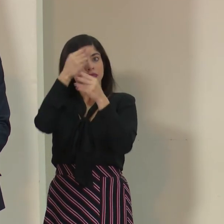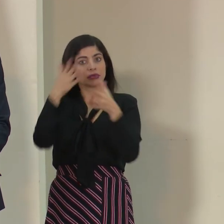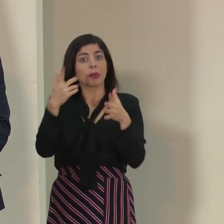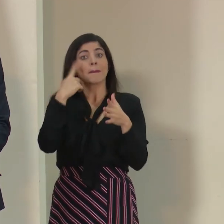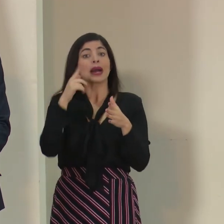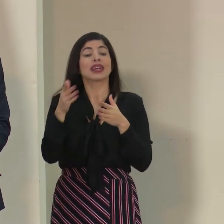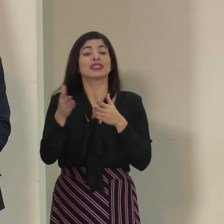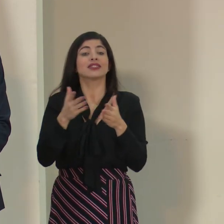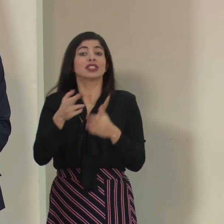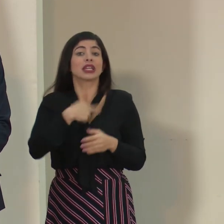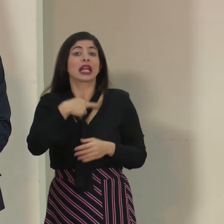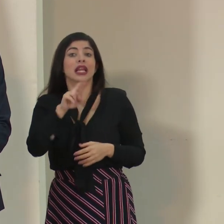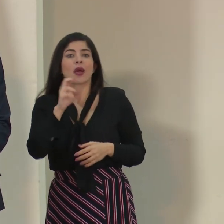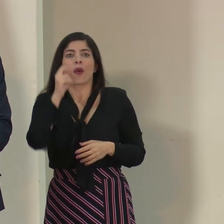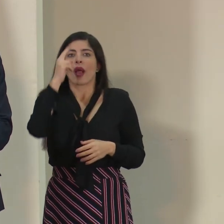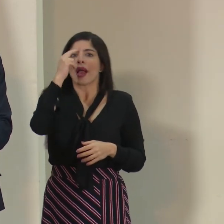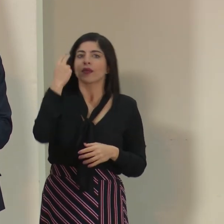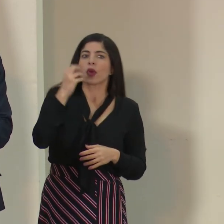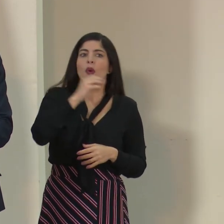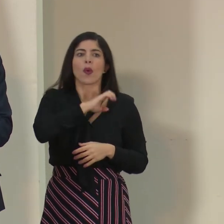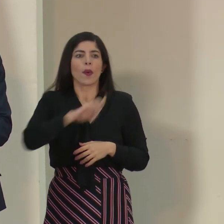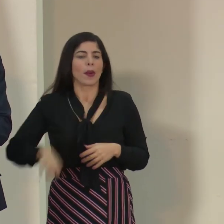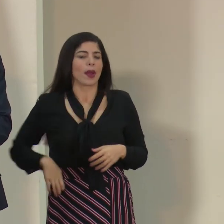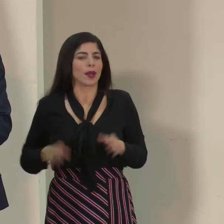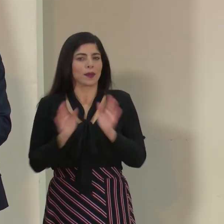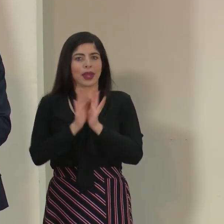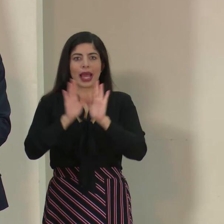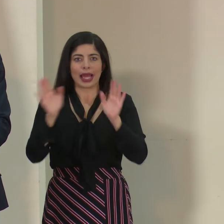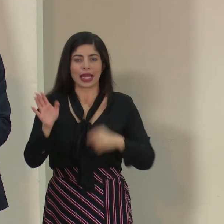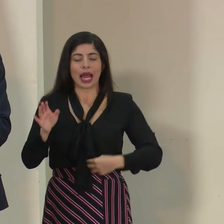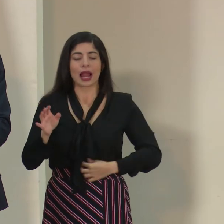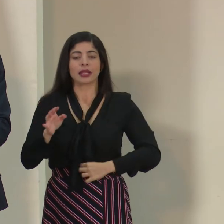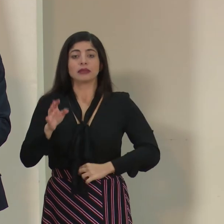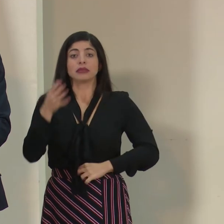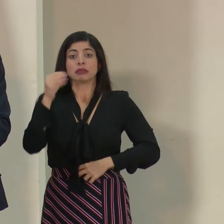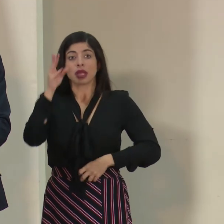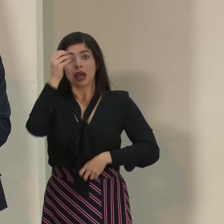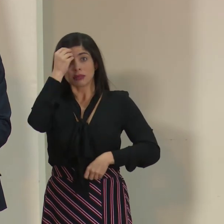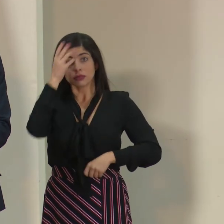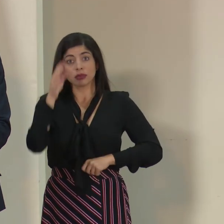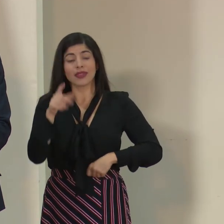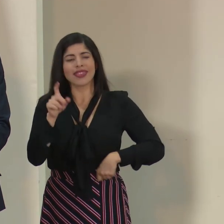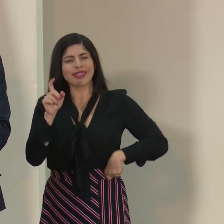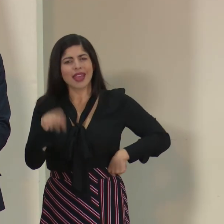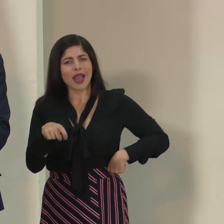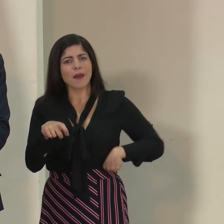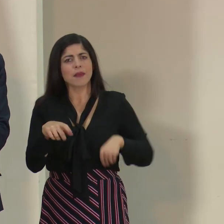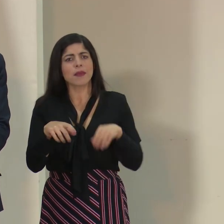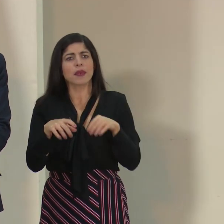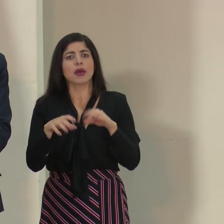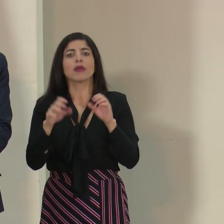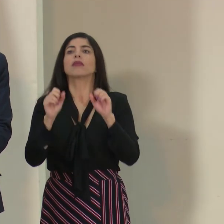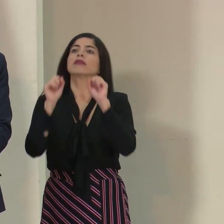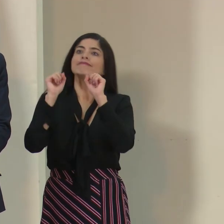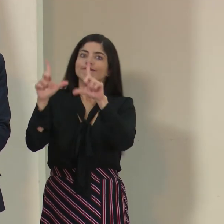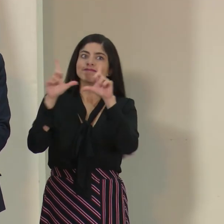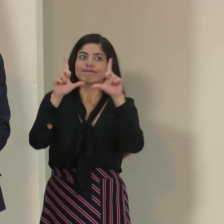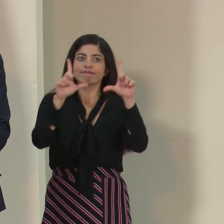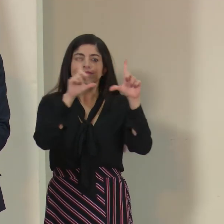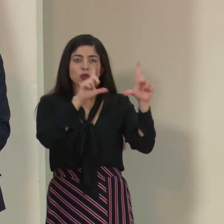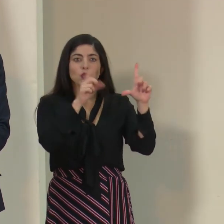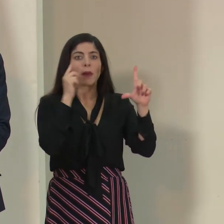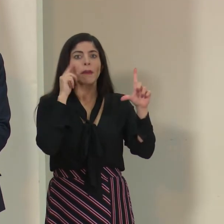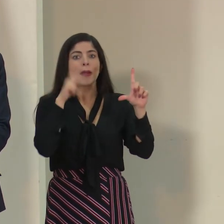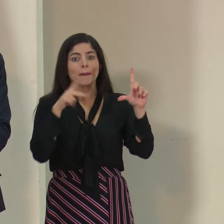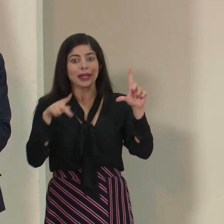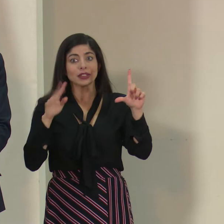servicios religiosos católicos como evangélicos y en general, que guarden mucho, pongan también señalización para que las